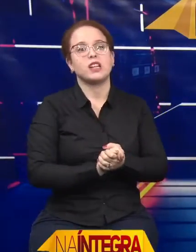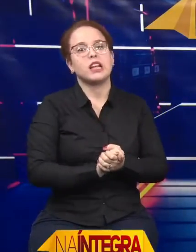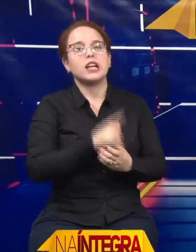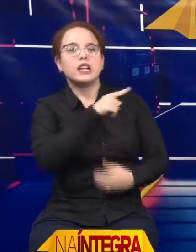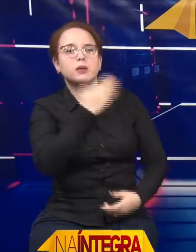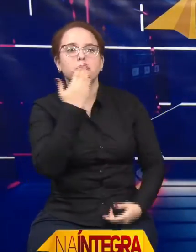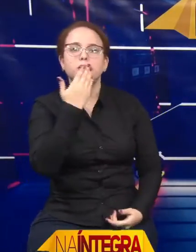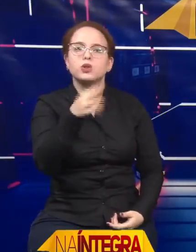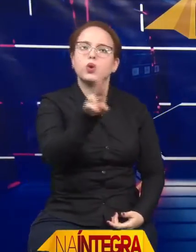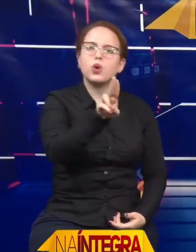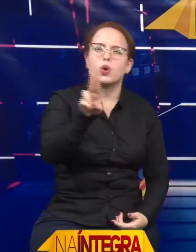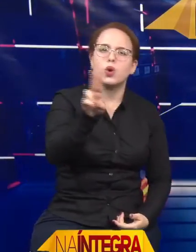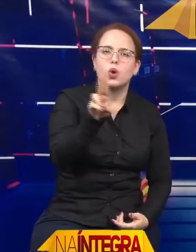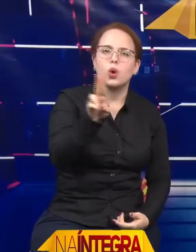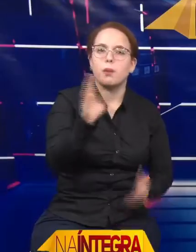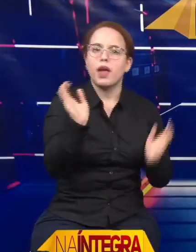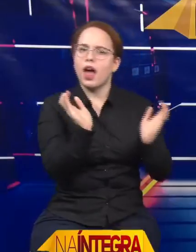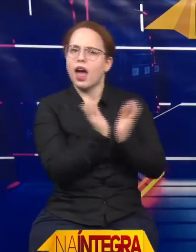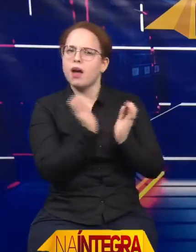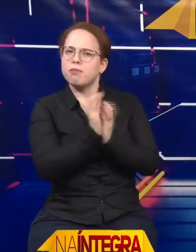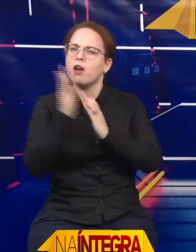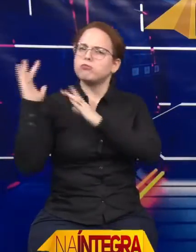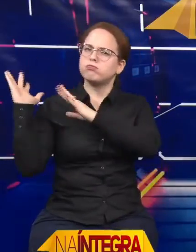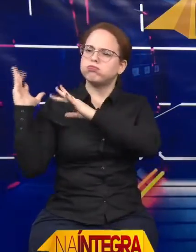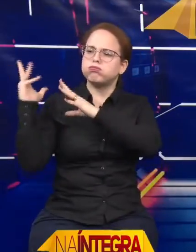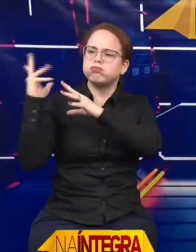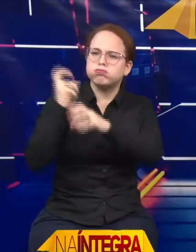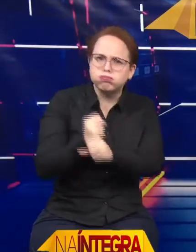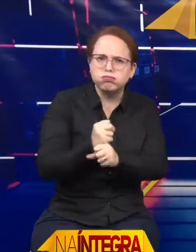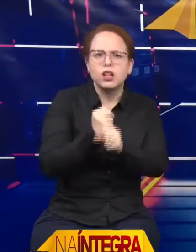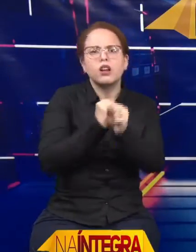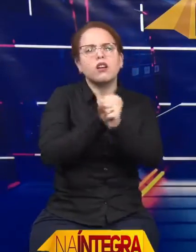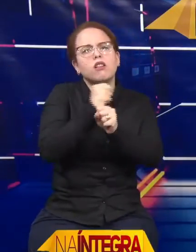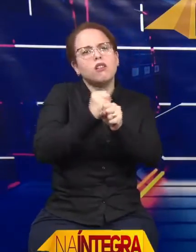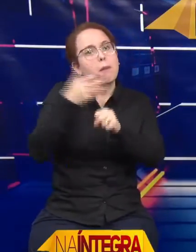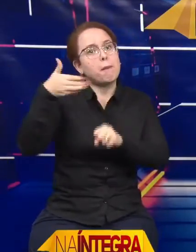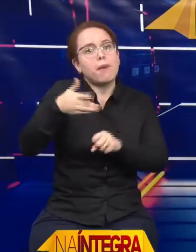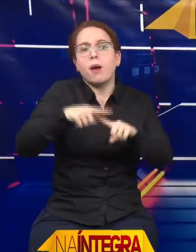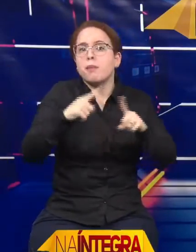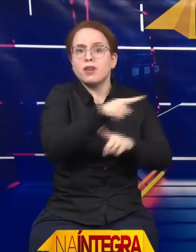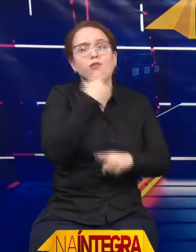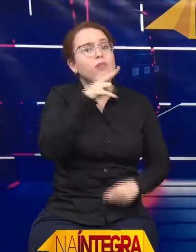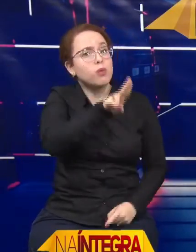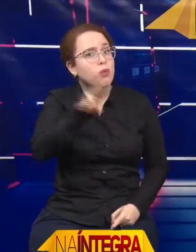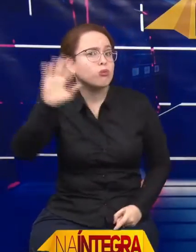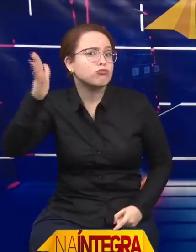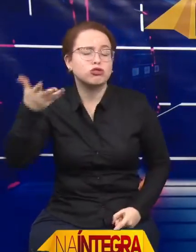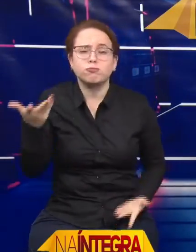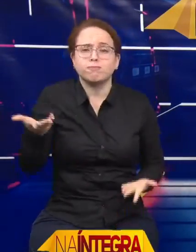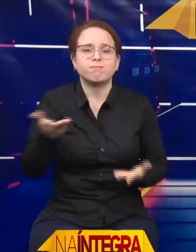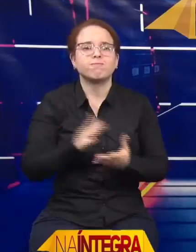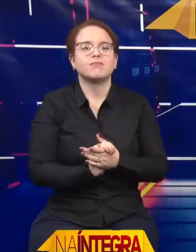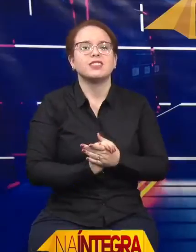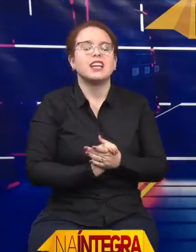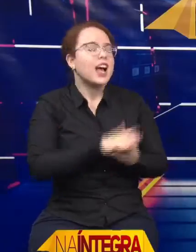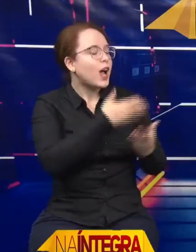instituição na qual ele participou por muitos anos, mas infelizmente acabou saindo aqui. Rogério, seja bem-vindo mais uma vez ao nosso programa.